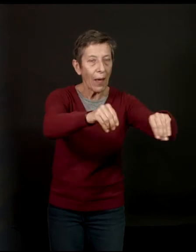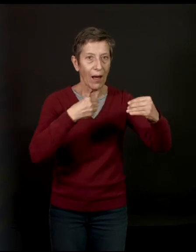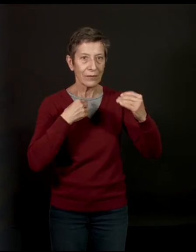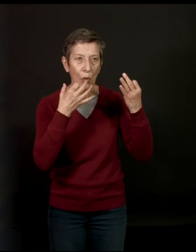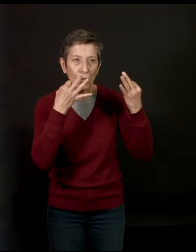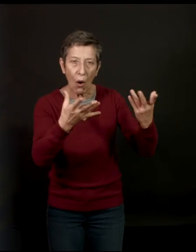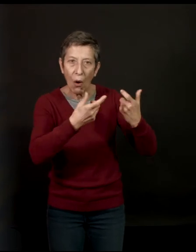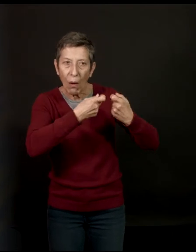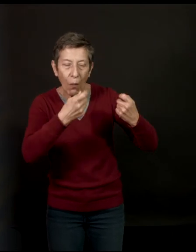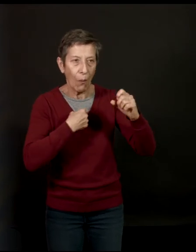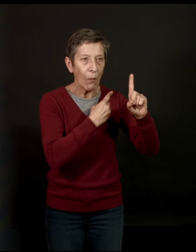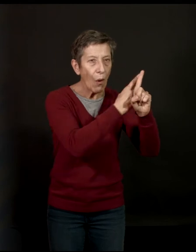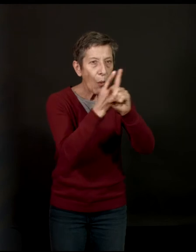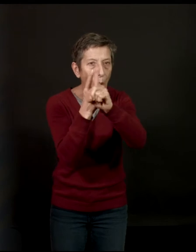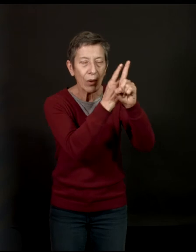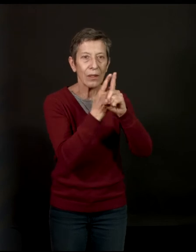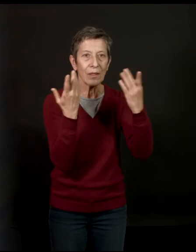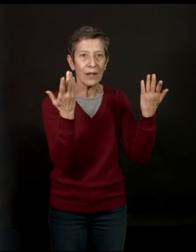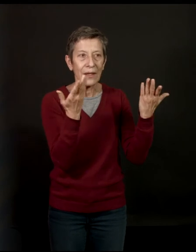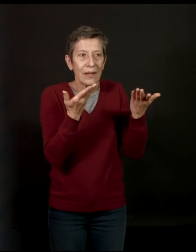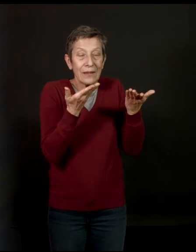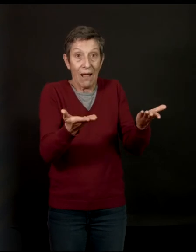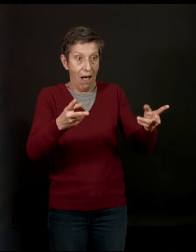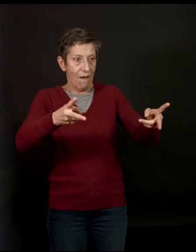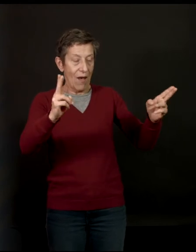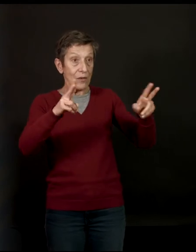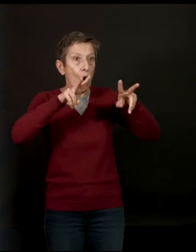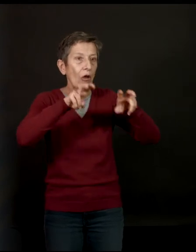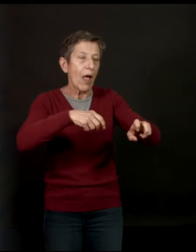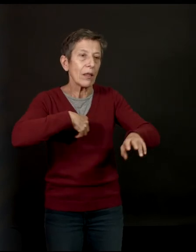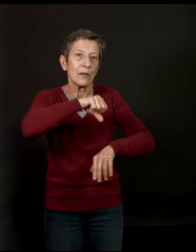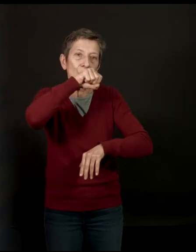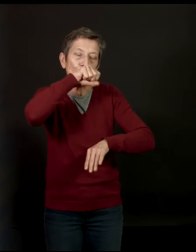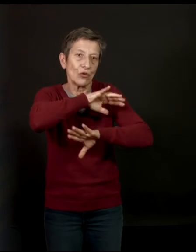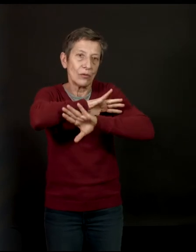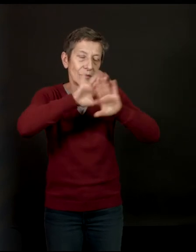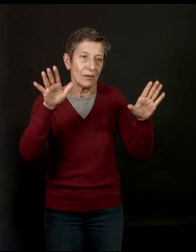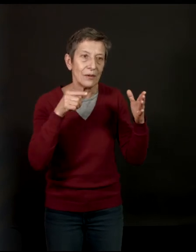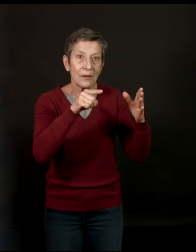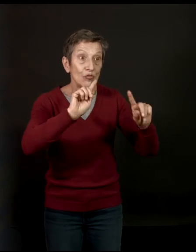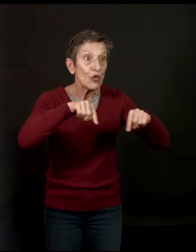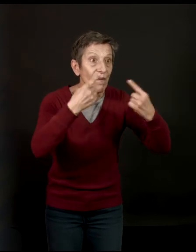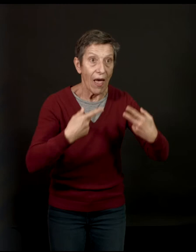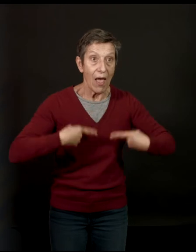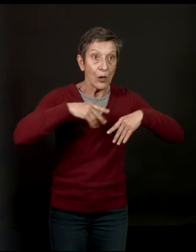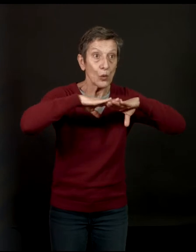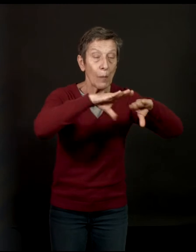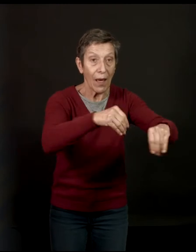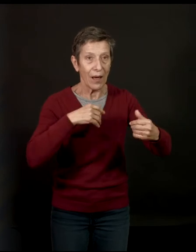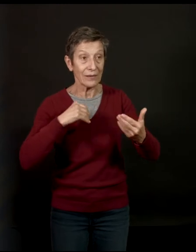je passe du temps là-bas, je rencontre les gens. Toute cette phase enquête, je l'adore, au reportage. Aller y vivre, le côté